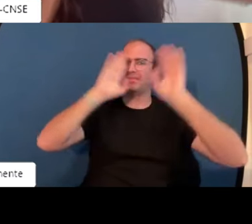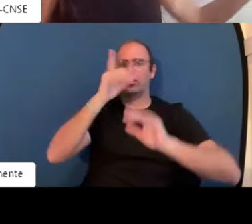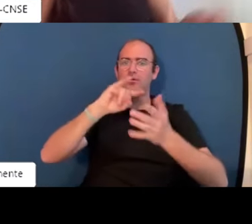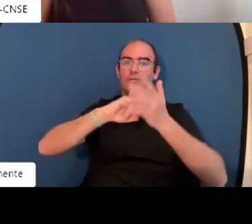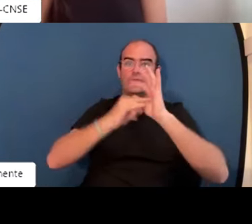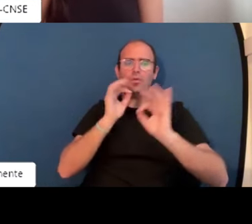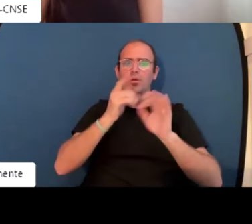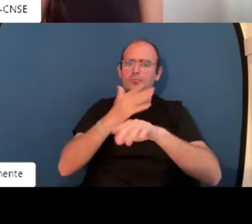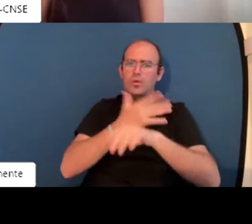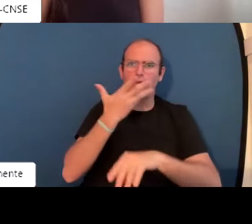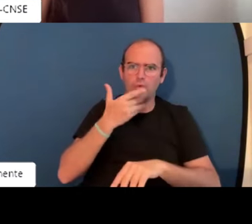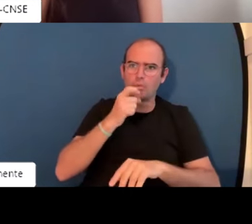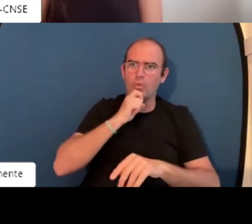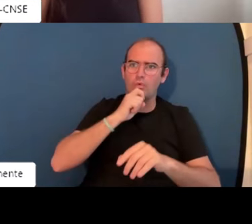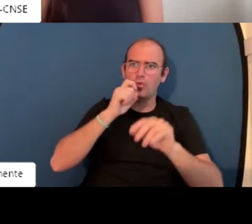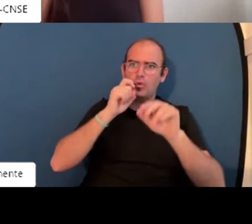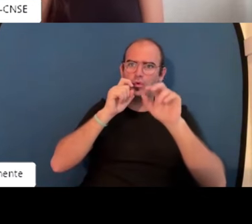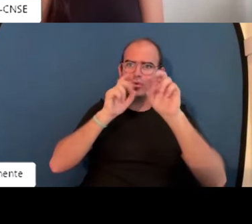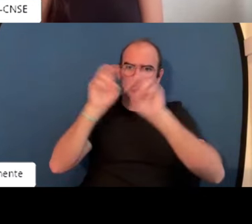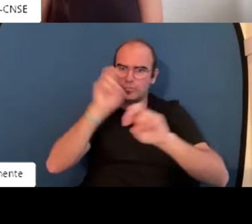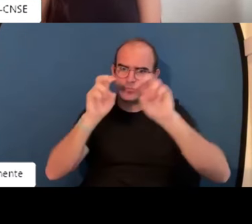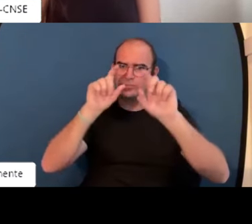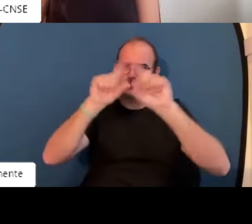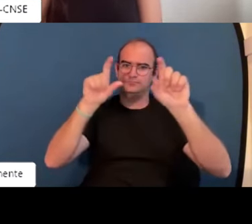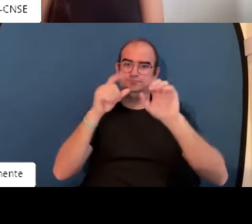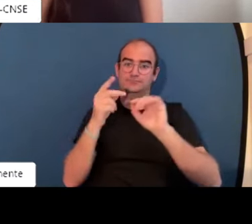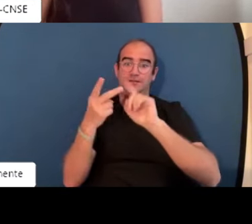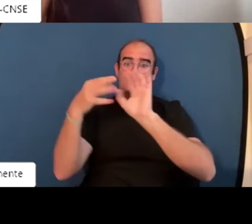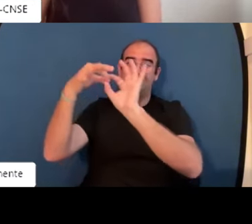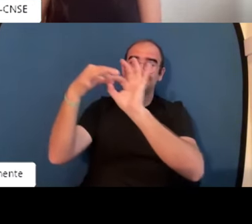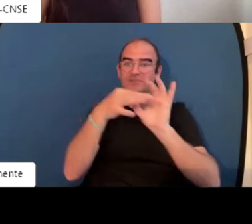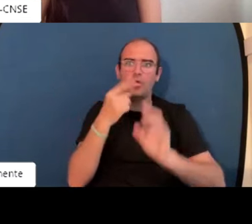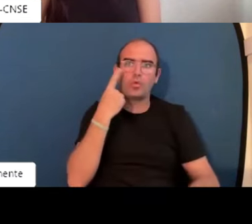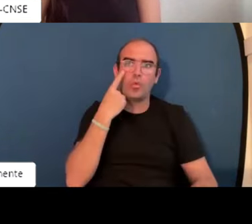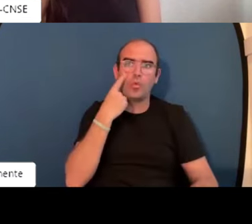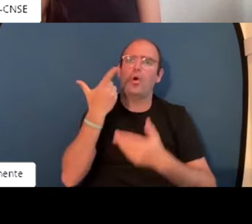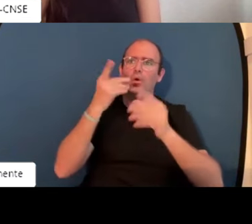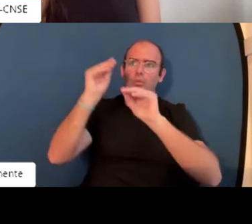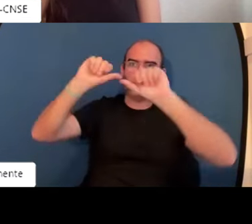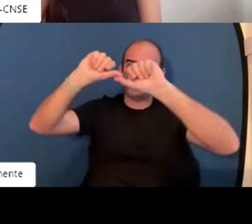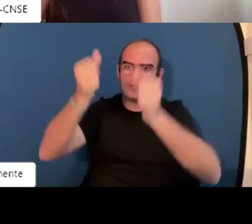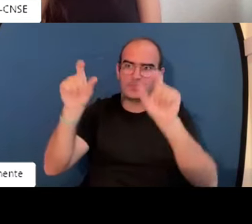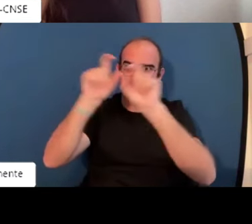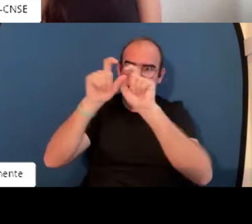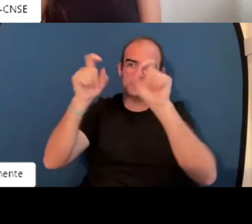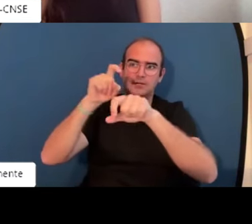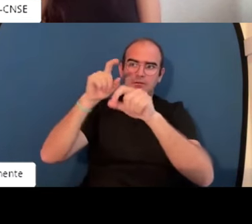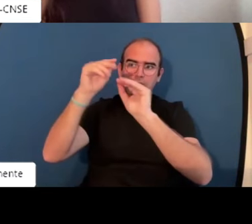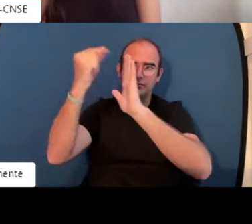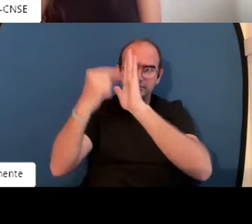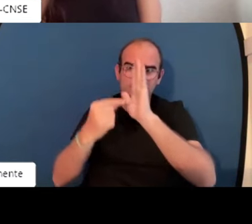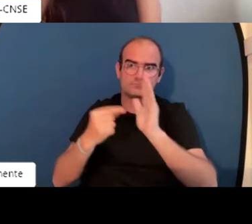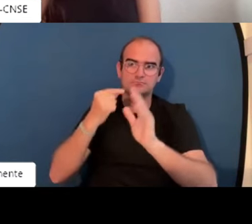búsqueda de empleo. Hay que organizarse, hay que conocer, saber cómo buscar, hay que